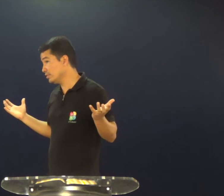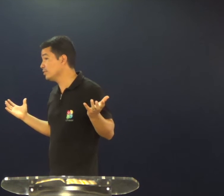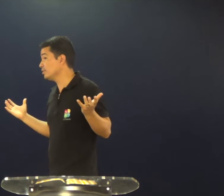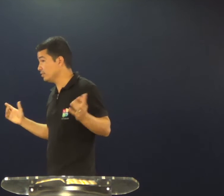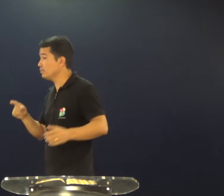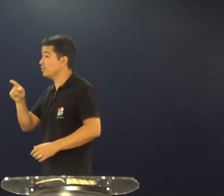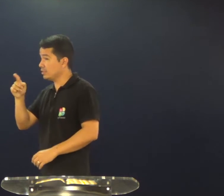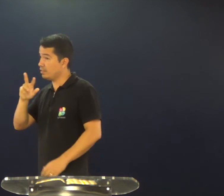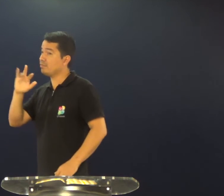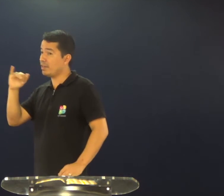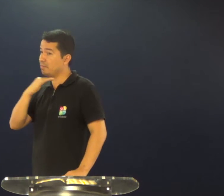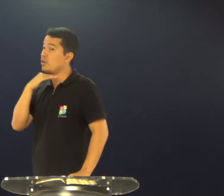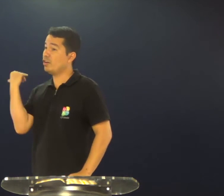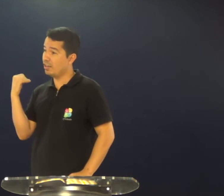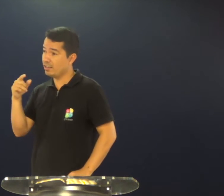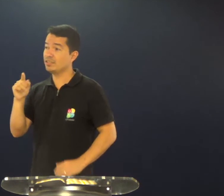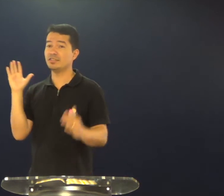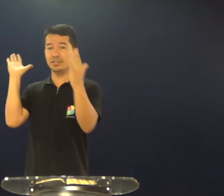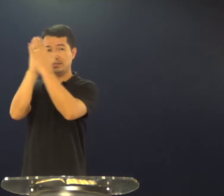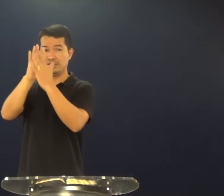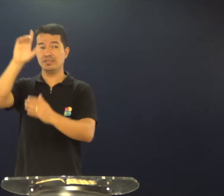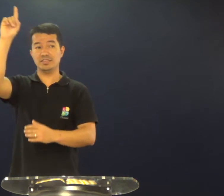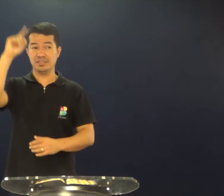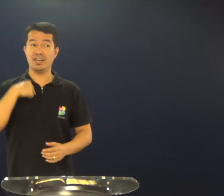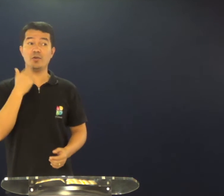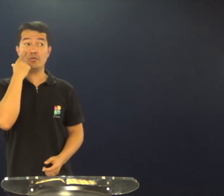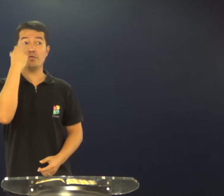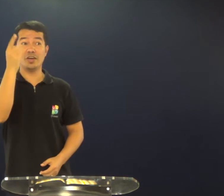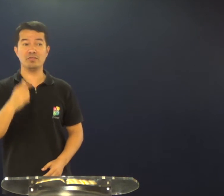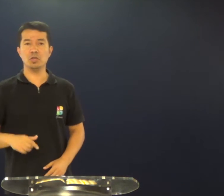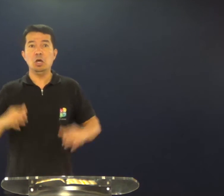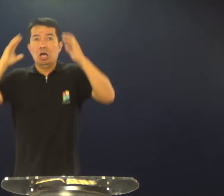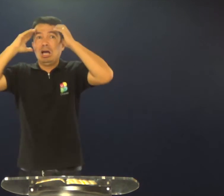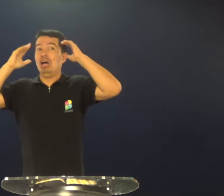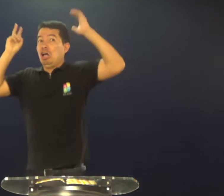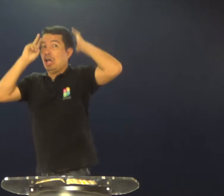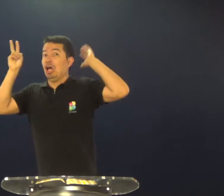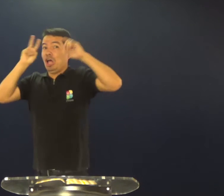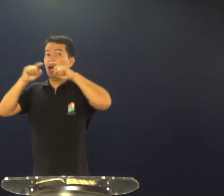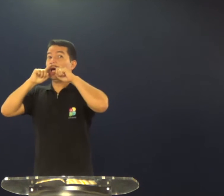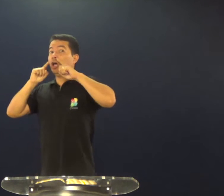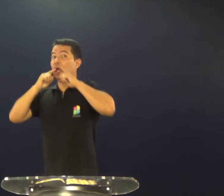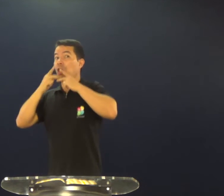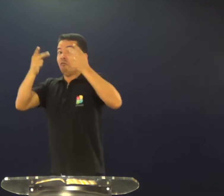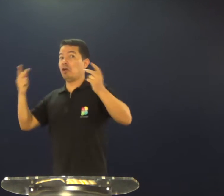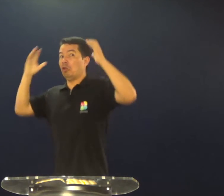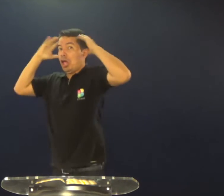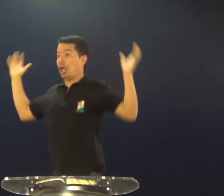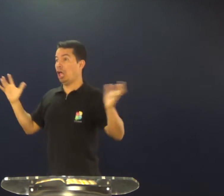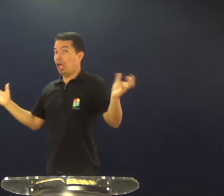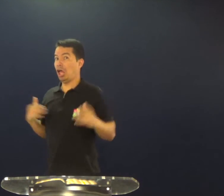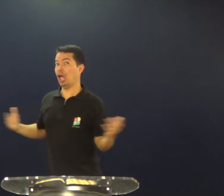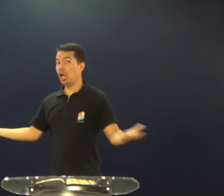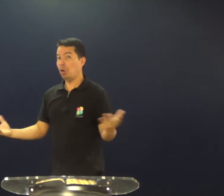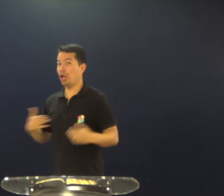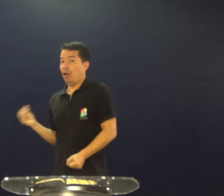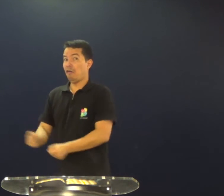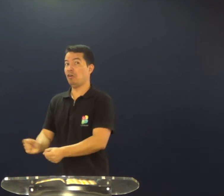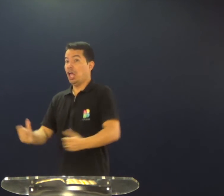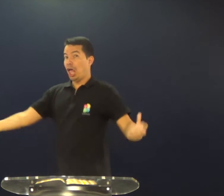Deveria ter, você vai morrer, e você vai estar face a face com o Senhor, e você de repente